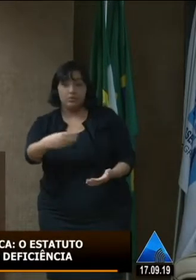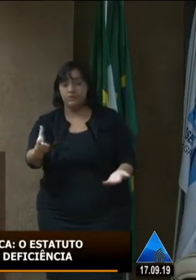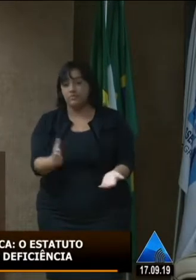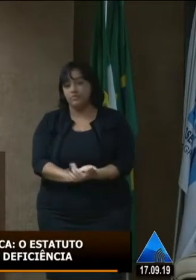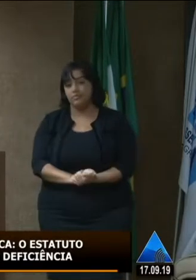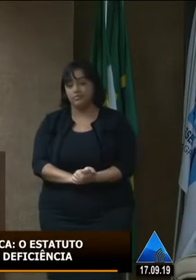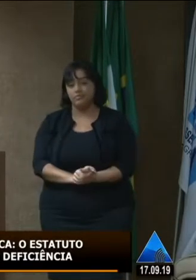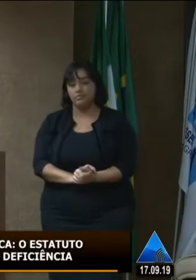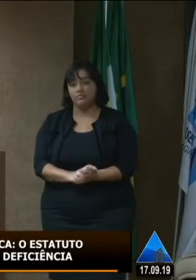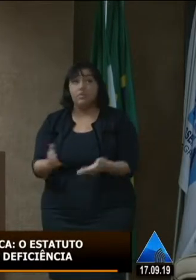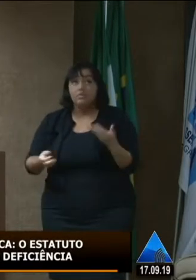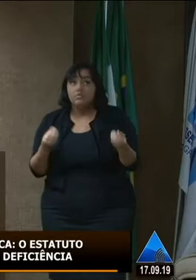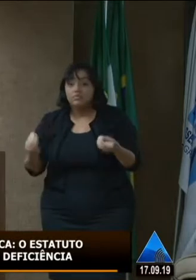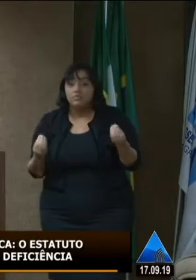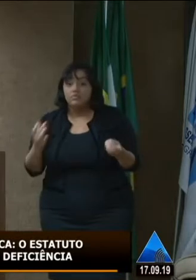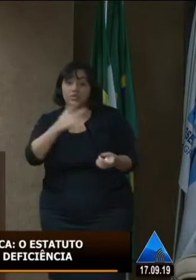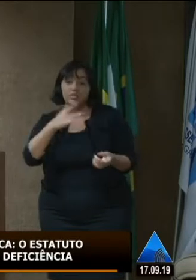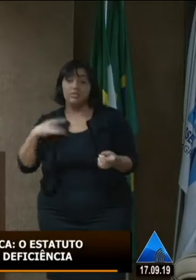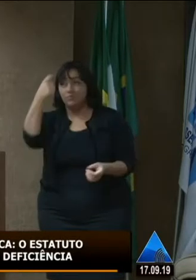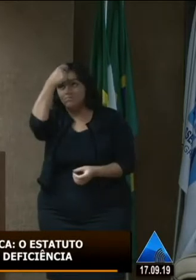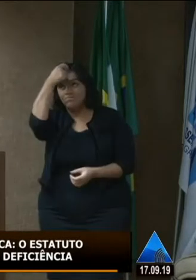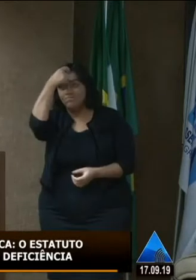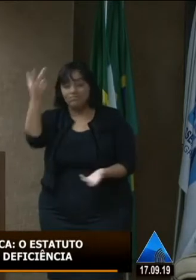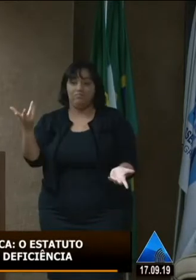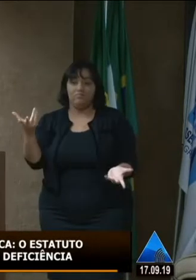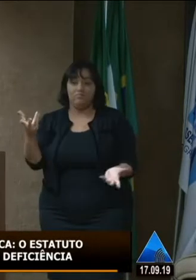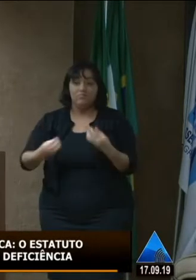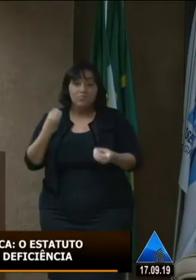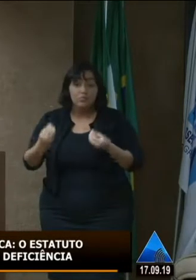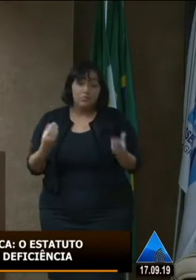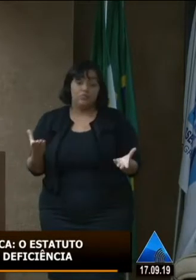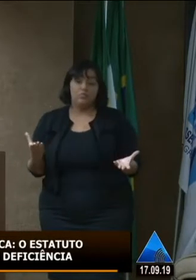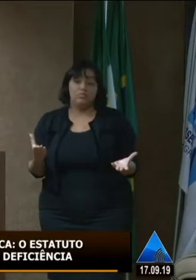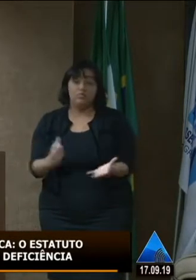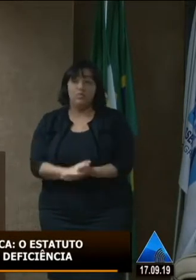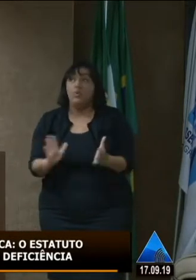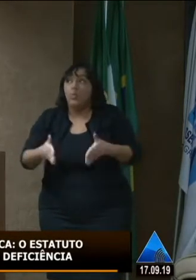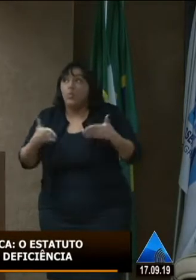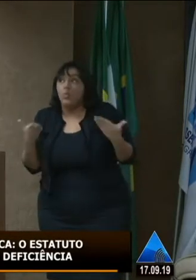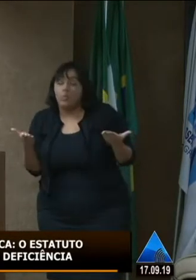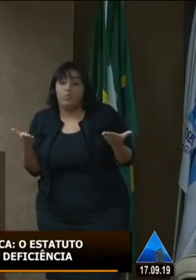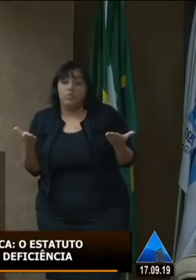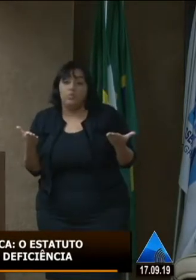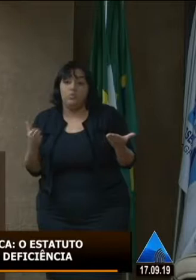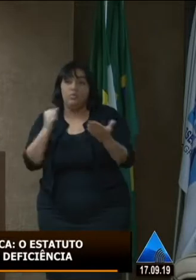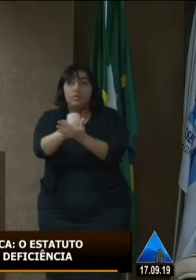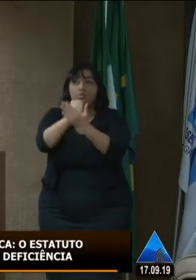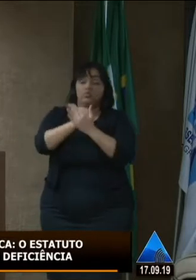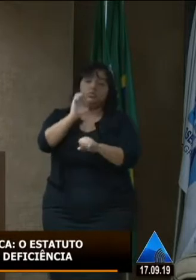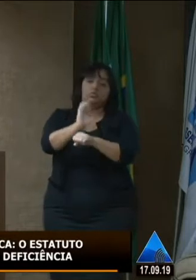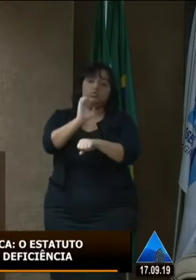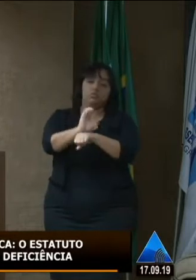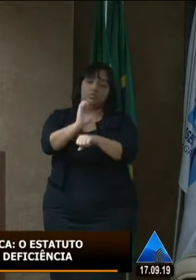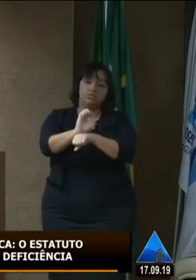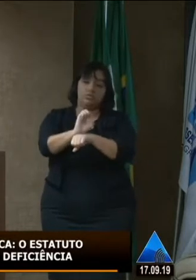e aonde fica nossa saúde mental como é que fica o acolhimento qual é o acolhimento que o estado que o